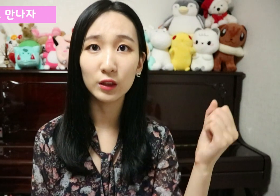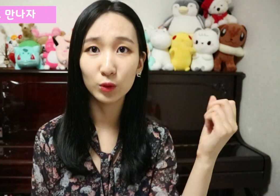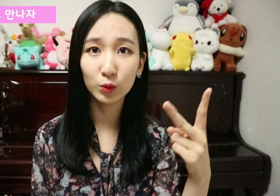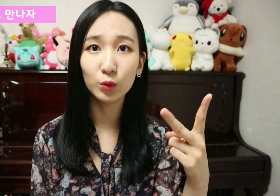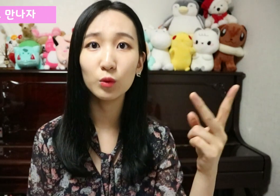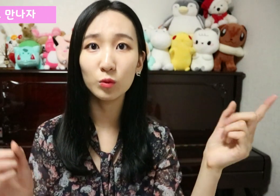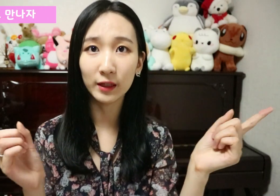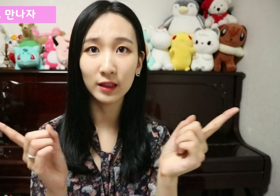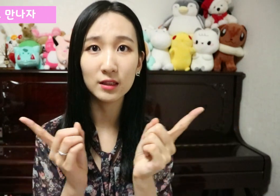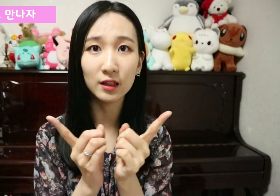또 만나자